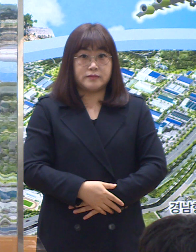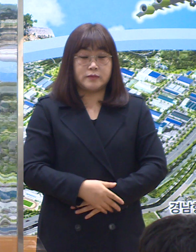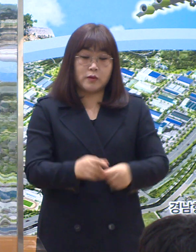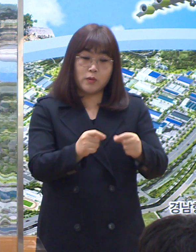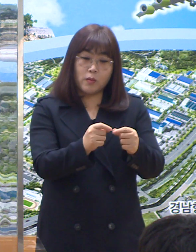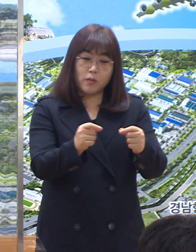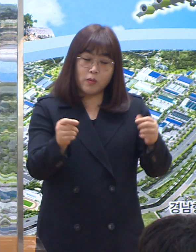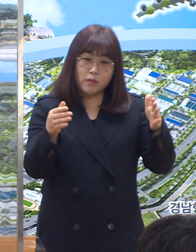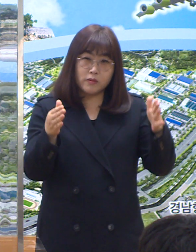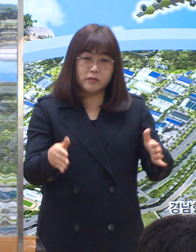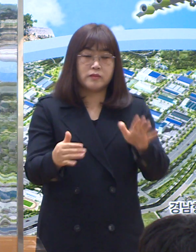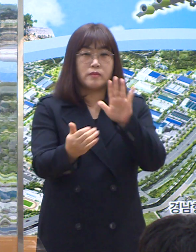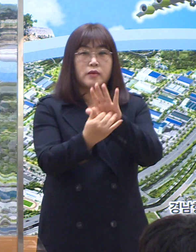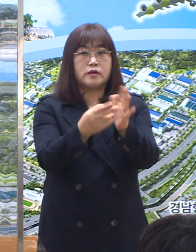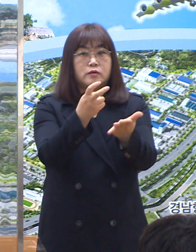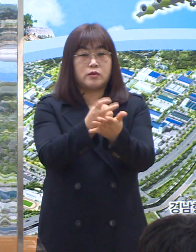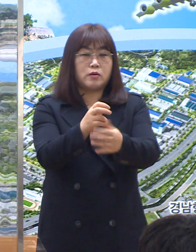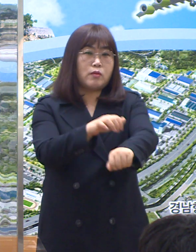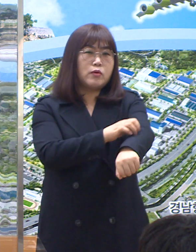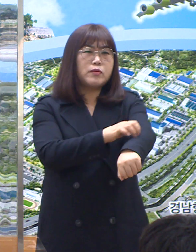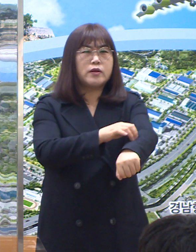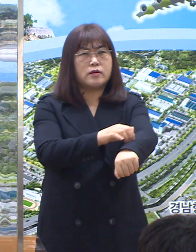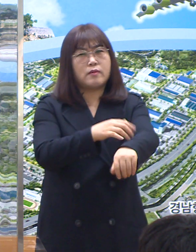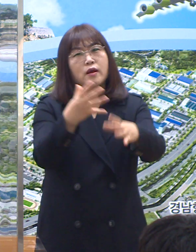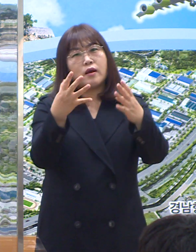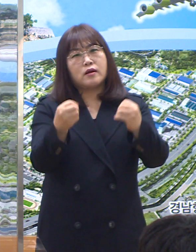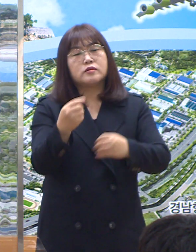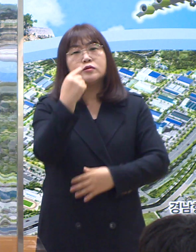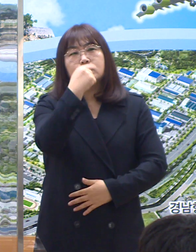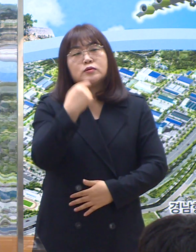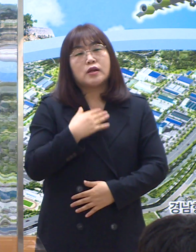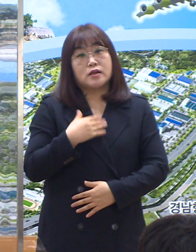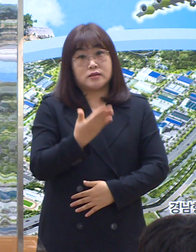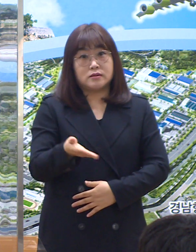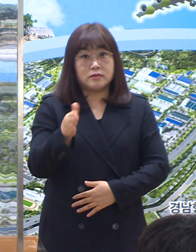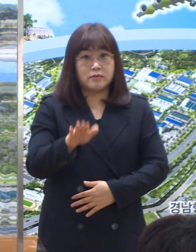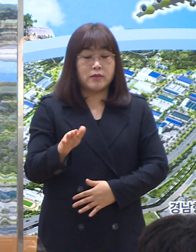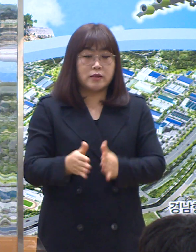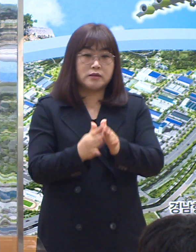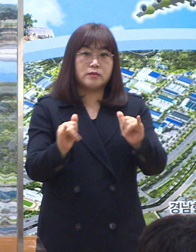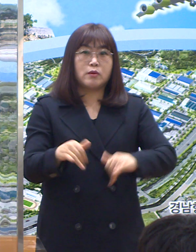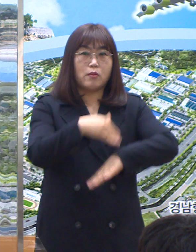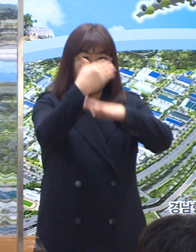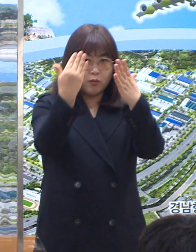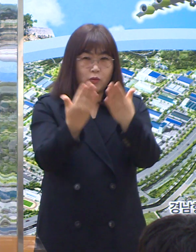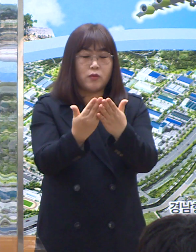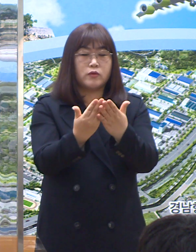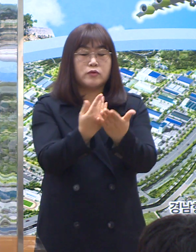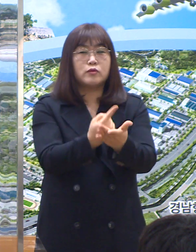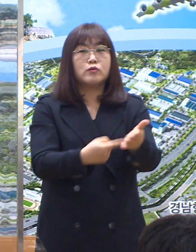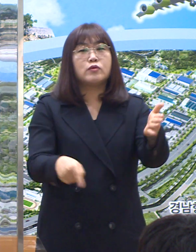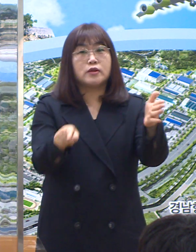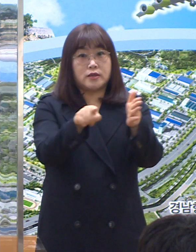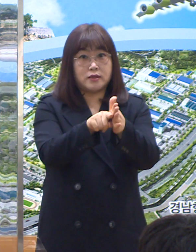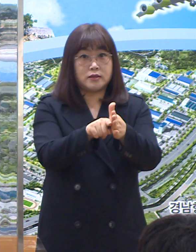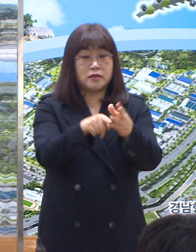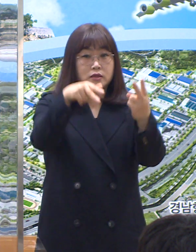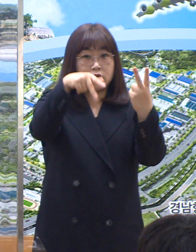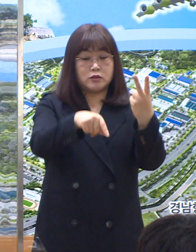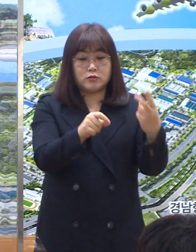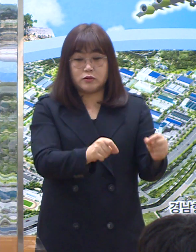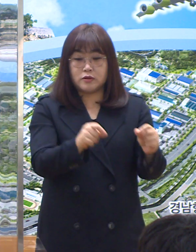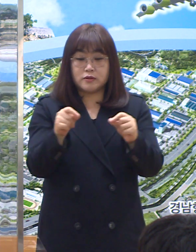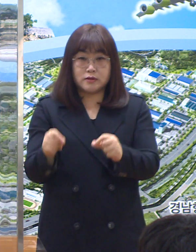장기화된 방역조치로 불편하시겠지만 시민들께서는 모두를 위한다는 마음으로 2주간 연장